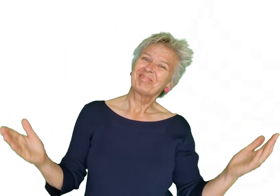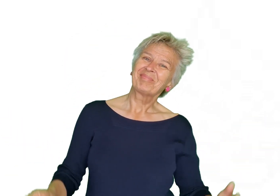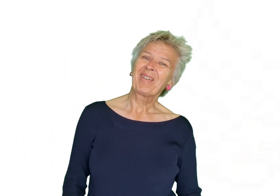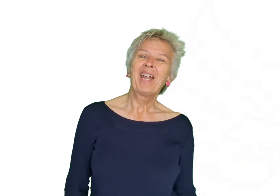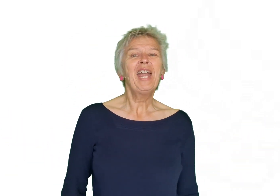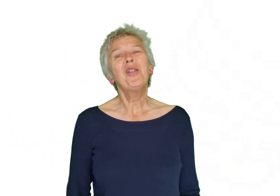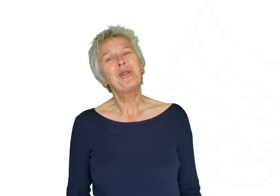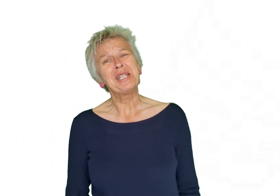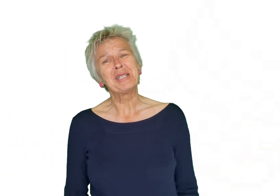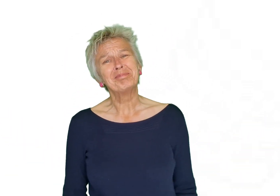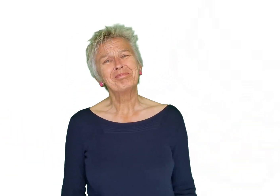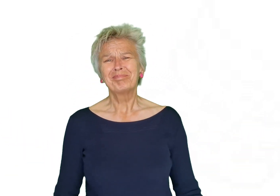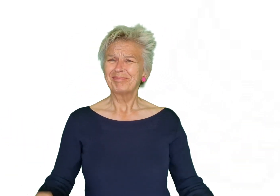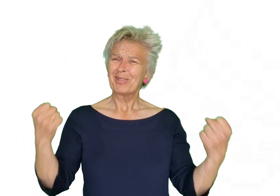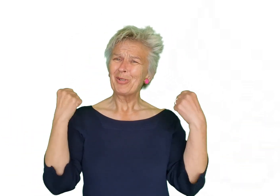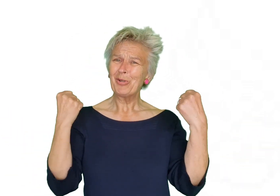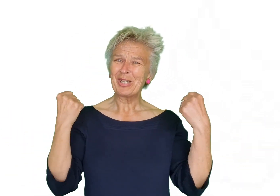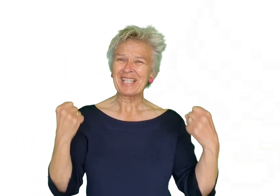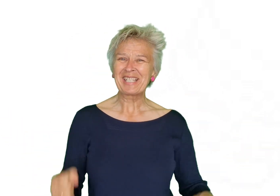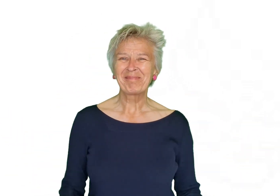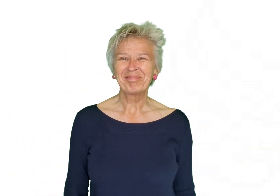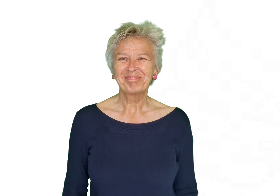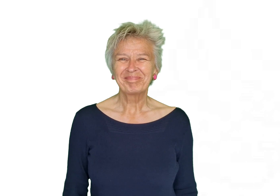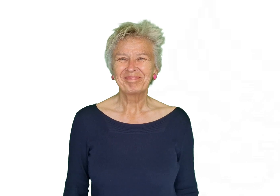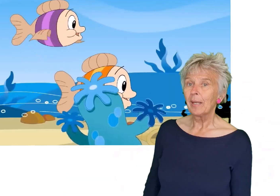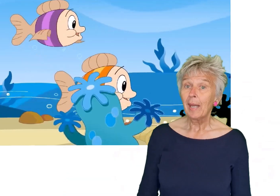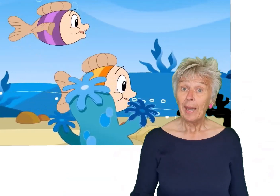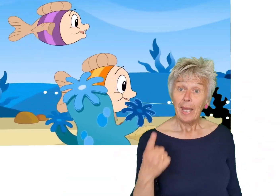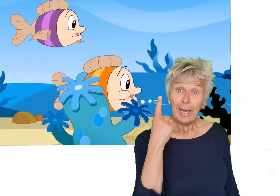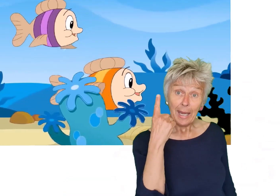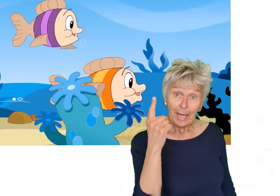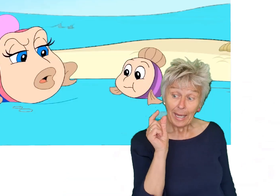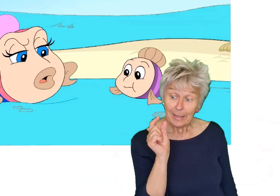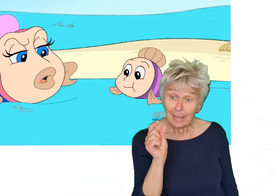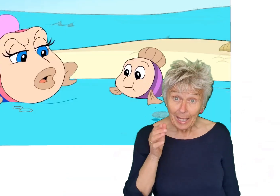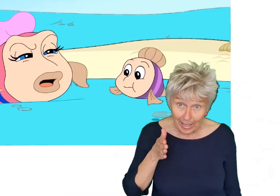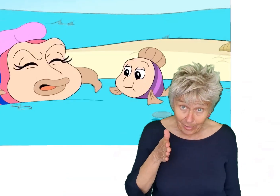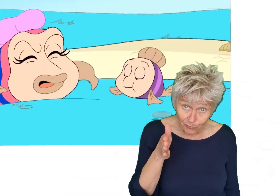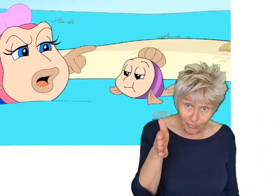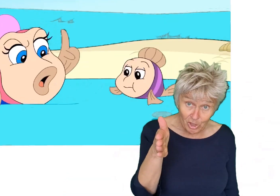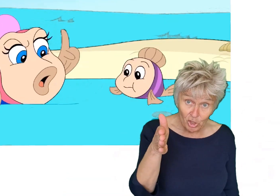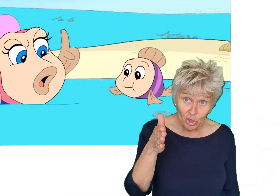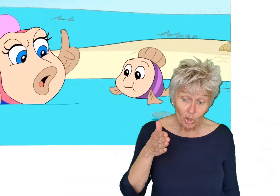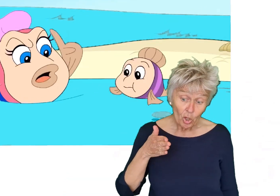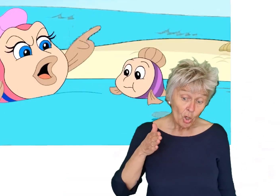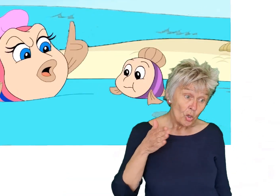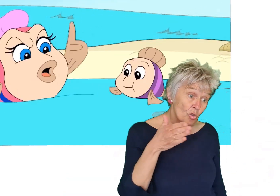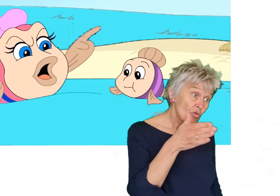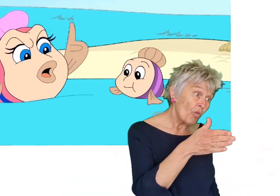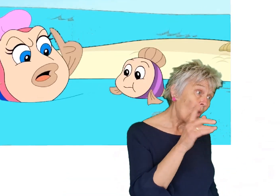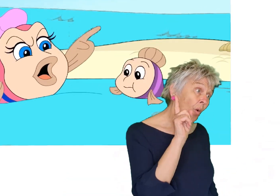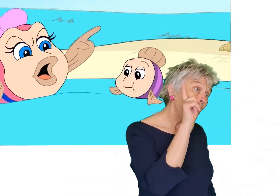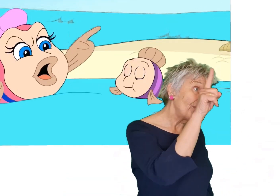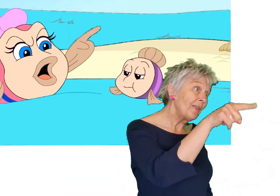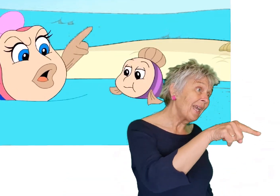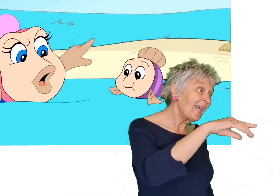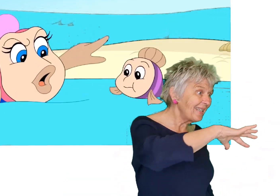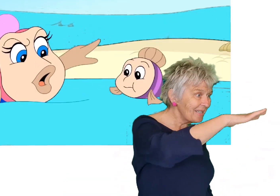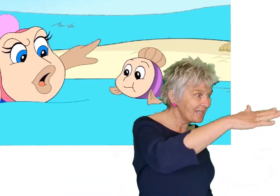Heel leuk liedje, succes! Eén klein visje zwom naar de